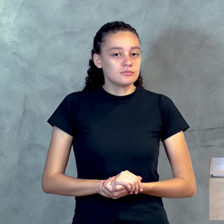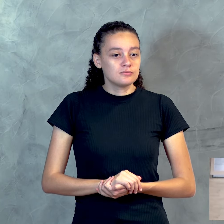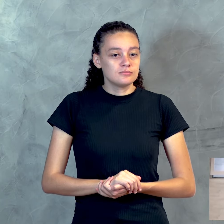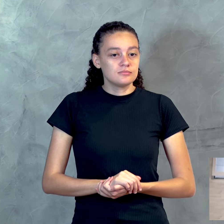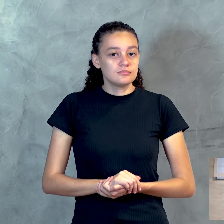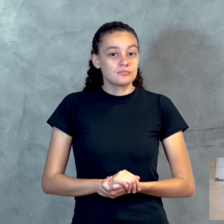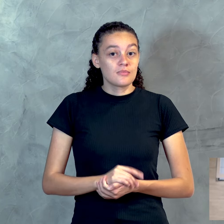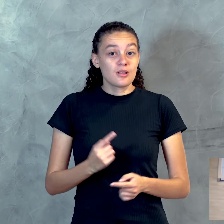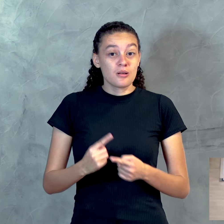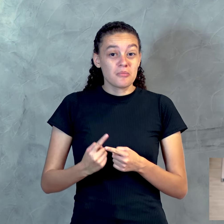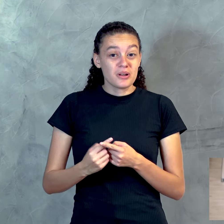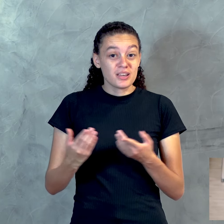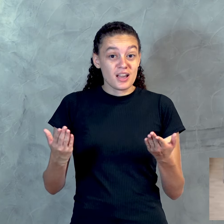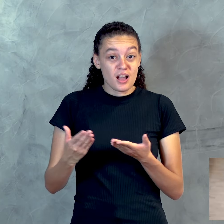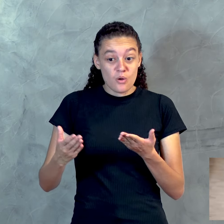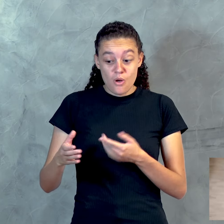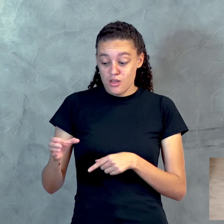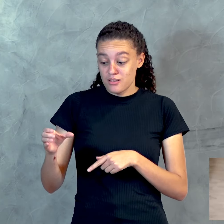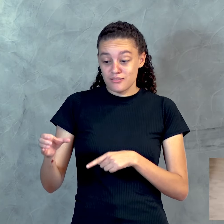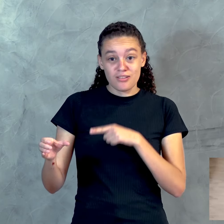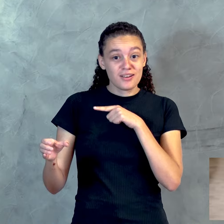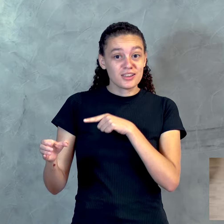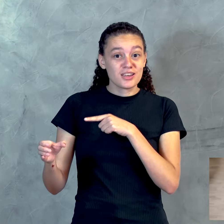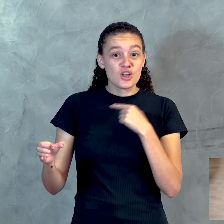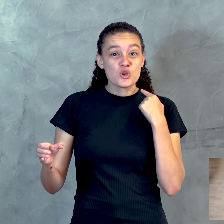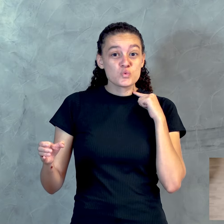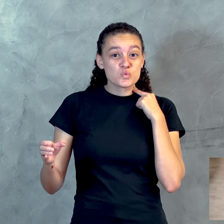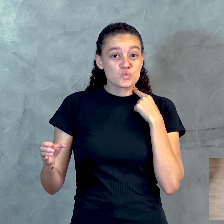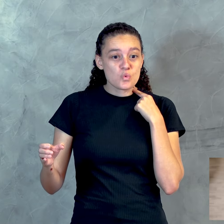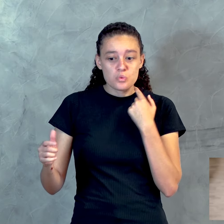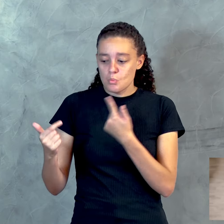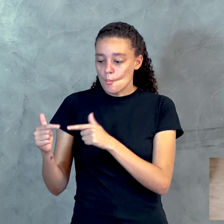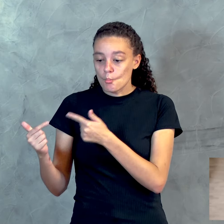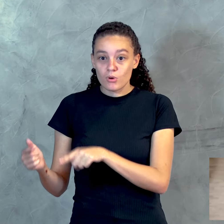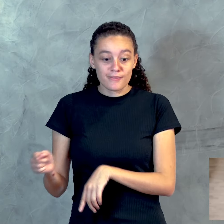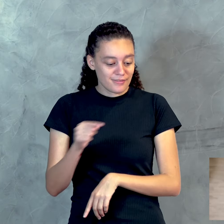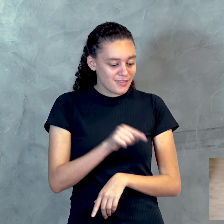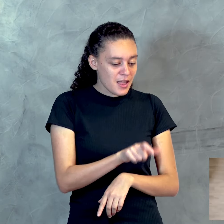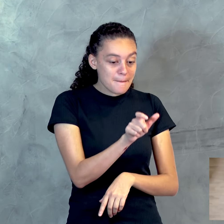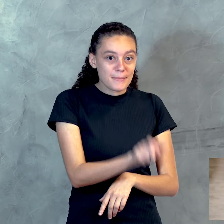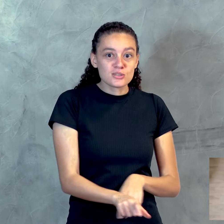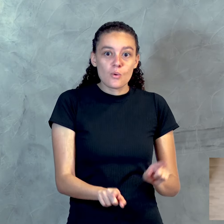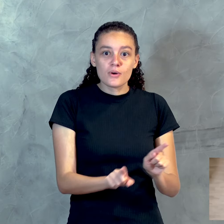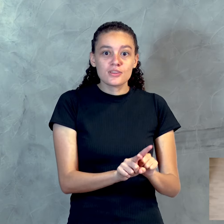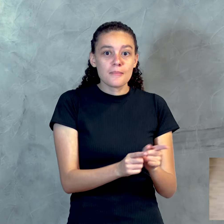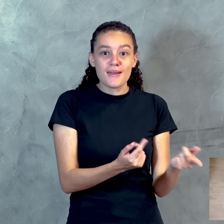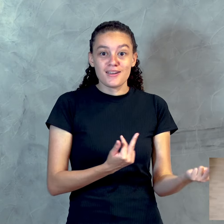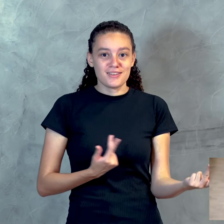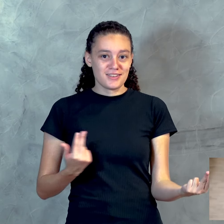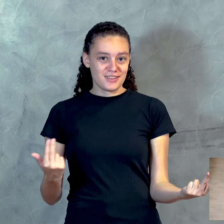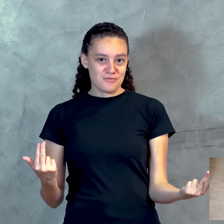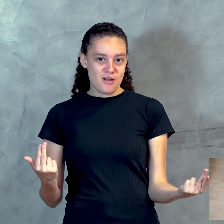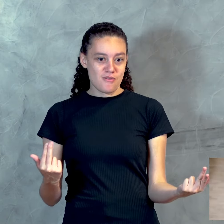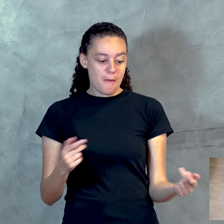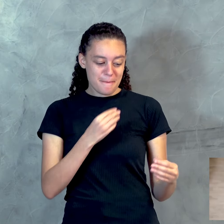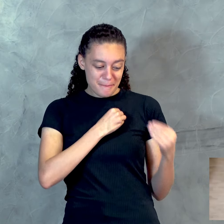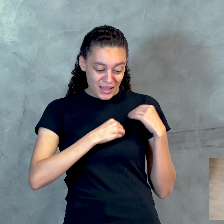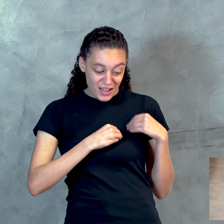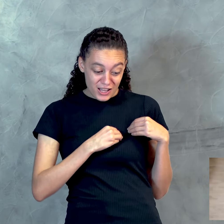Porque não há mais resquício do pecado naquela vida. O profeta William Brana